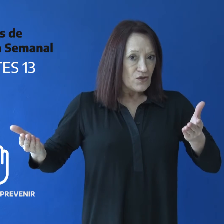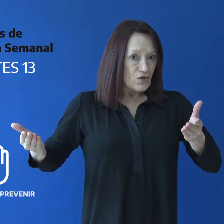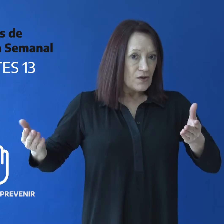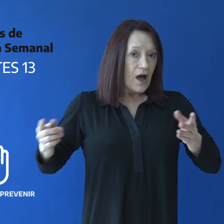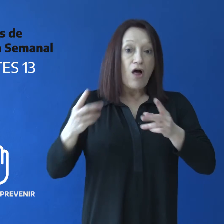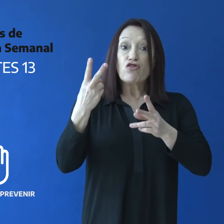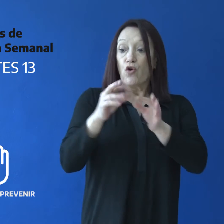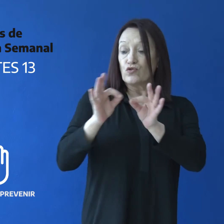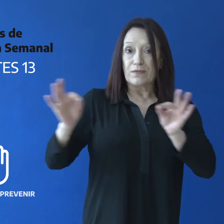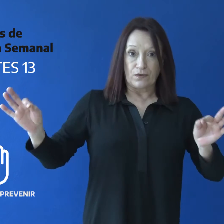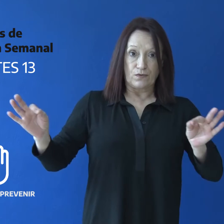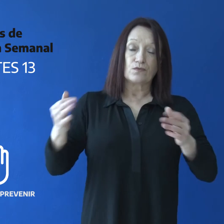no menor de 2 metros.